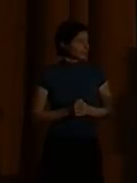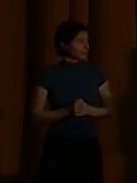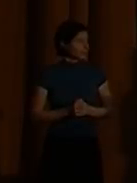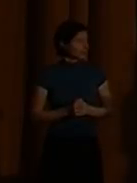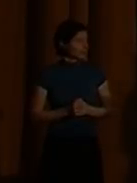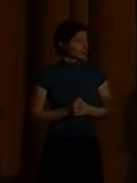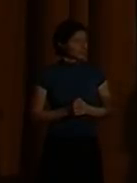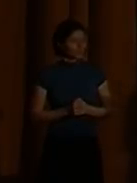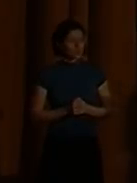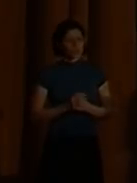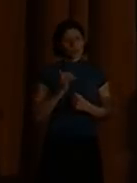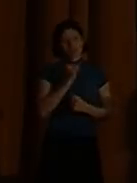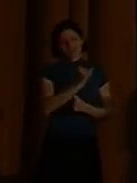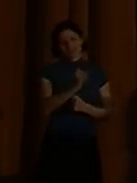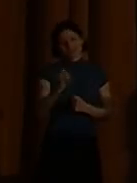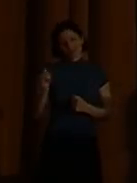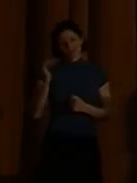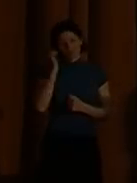handeln.